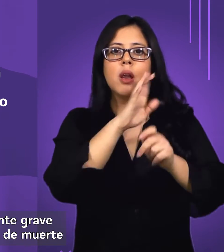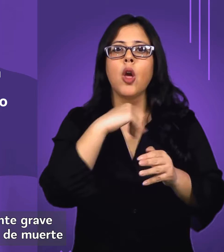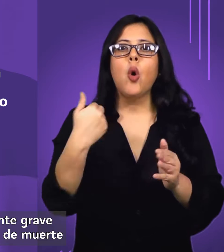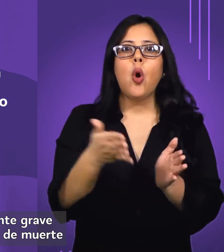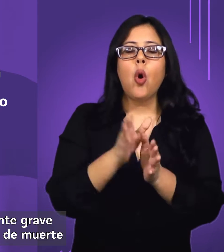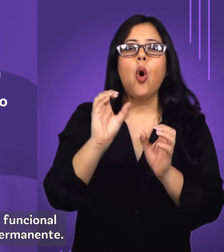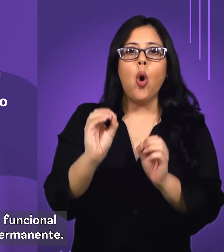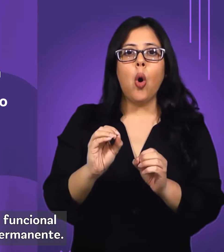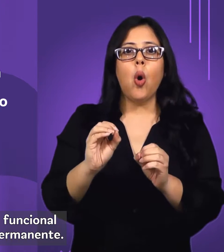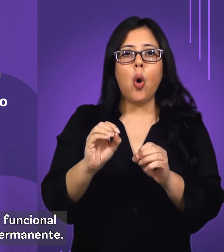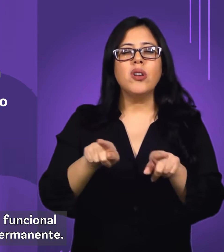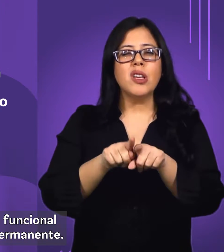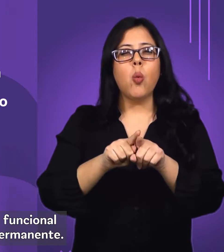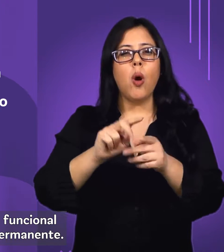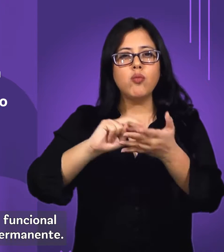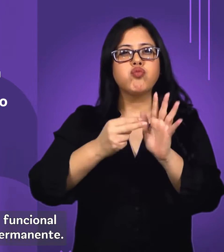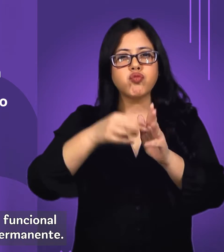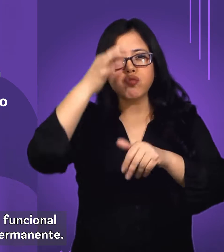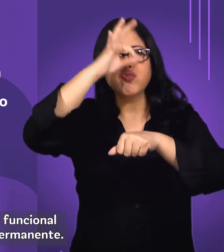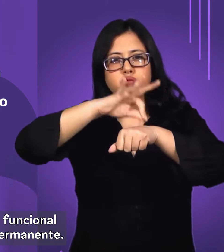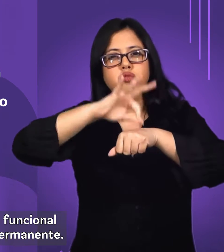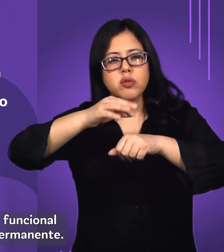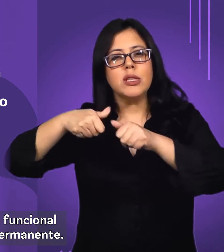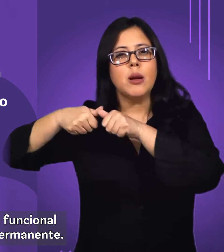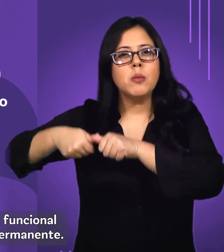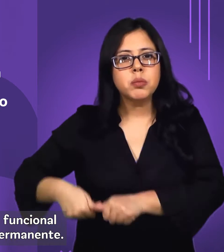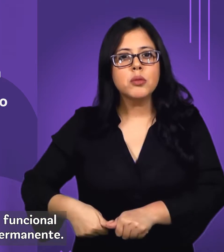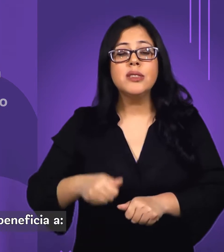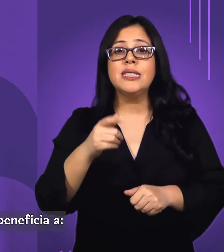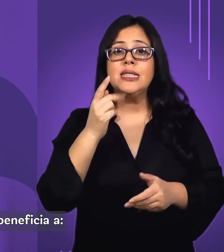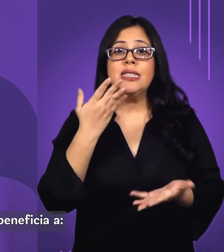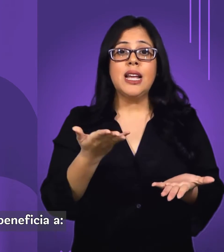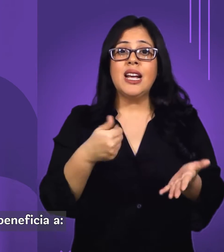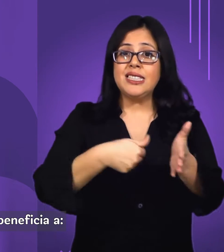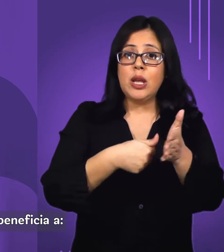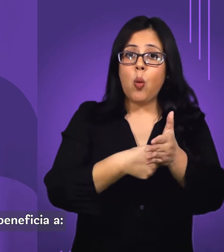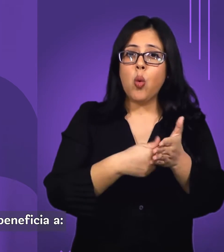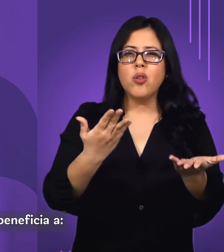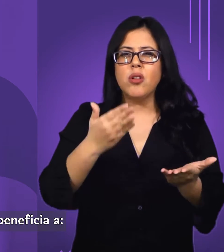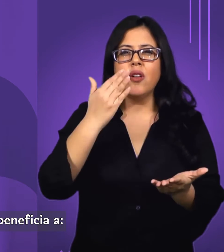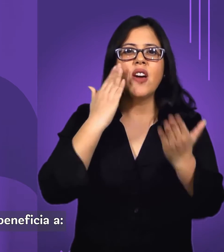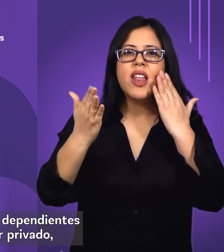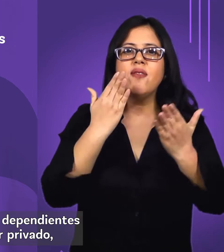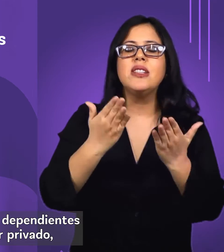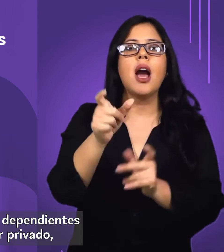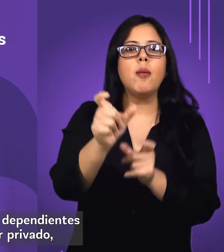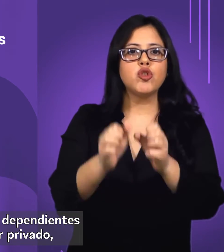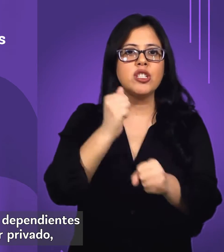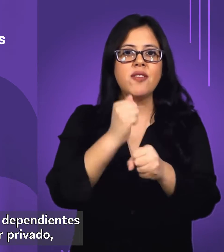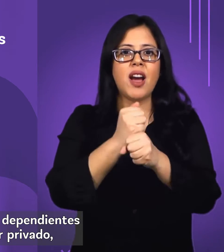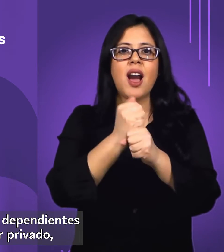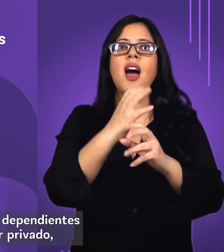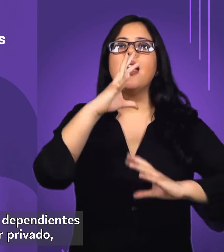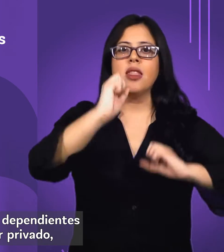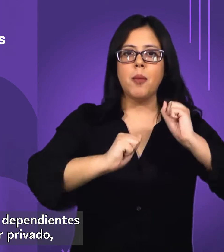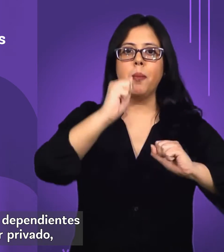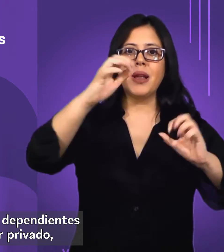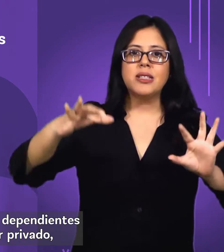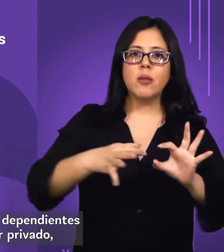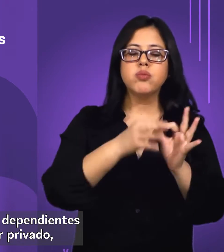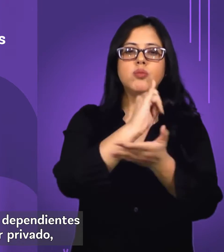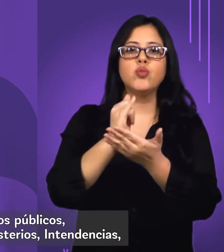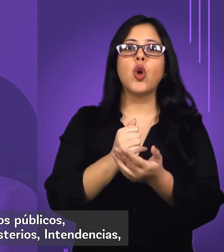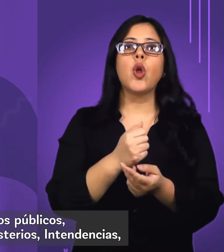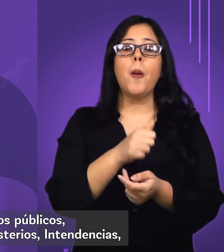con riesgo de muerte o secuela funcional severa o permanente. El seguro beneficia a trabajadores dependientes del sector